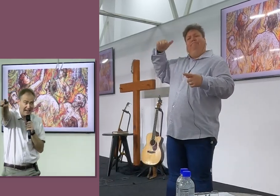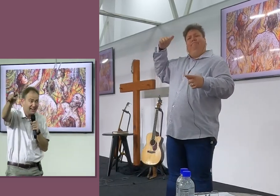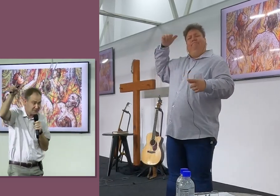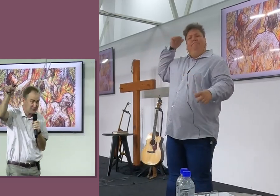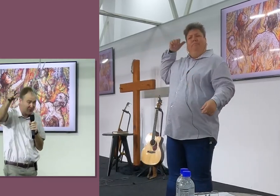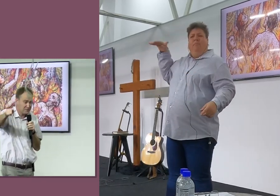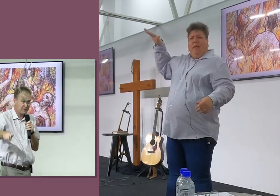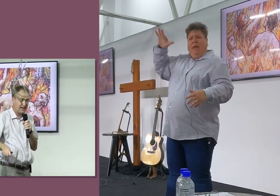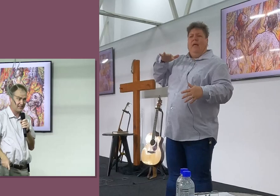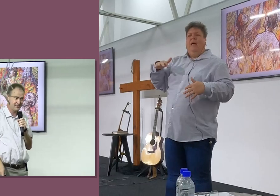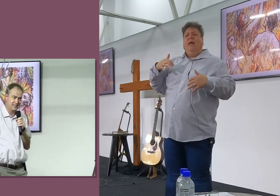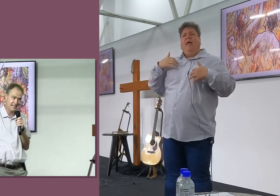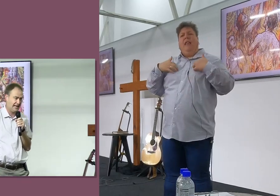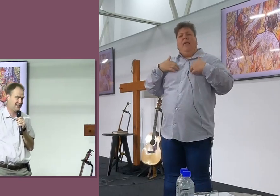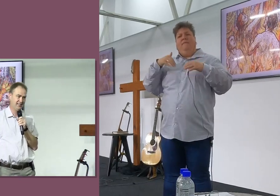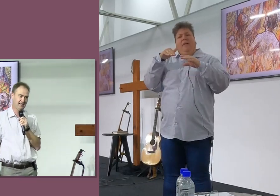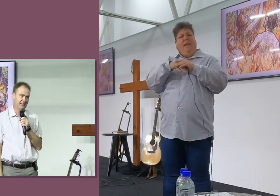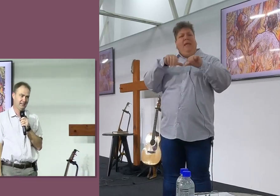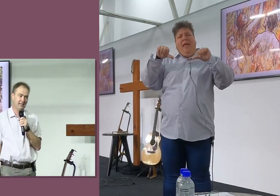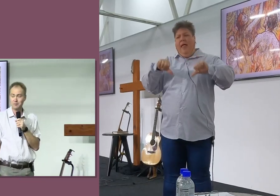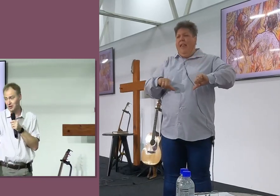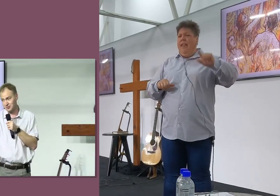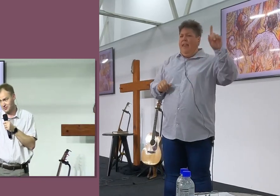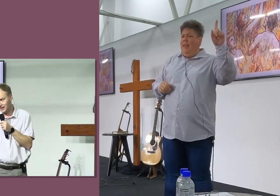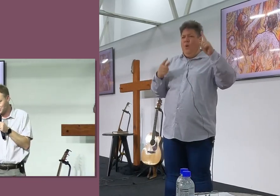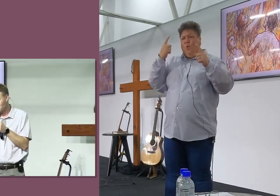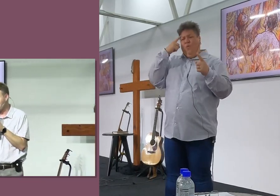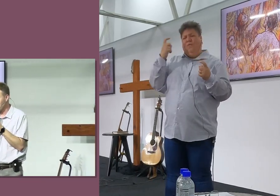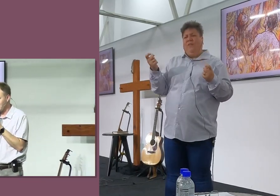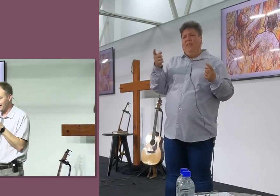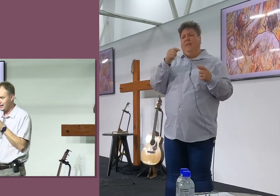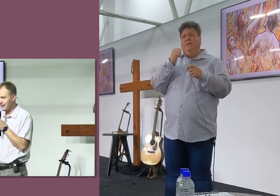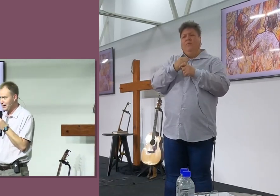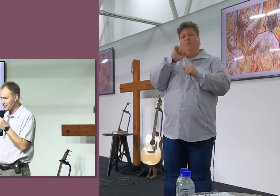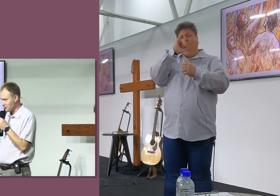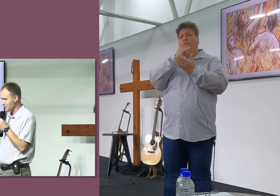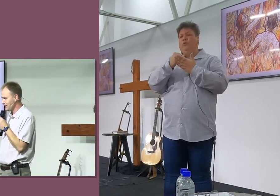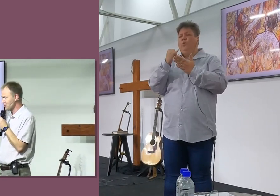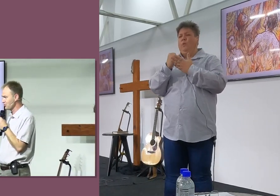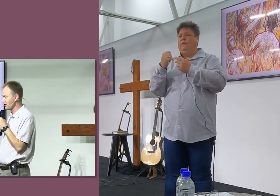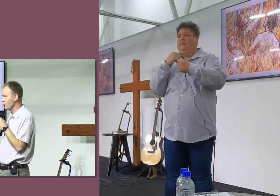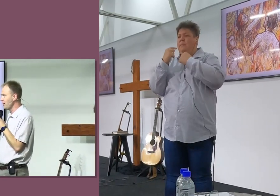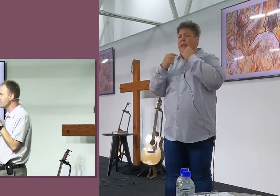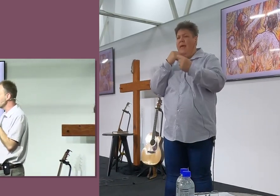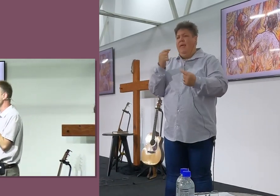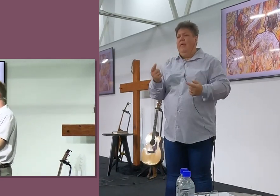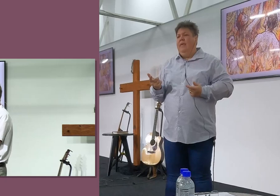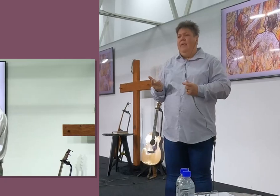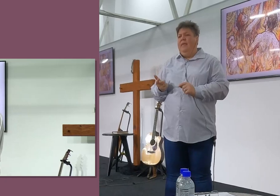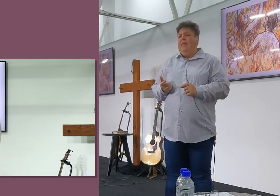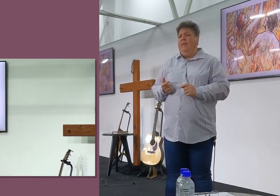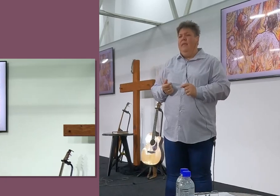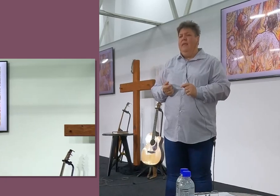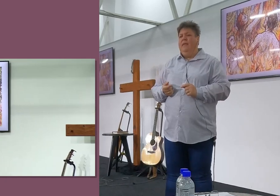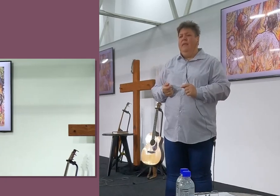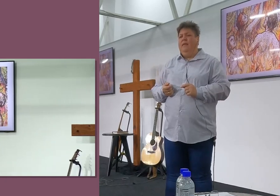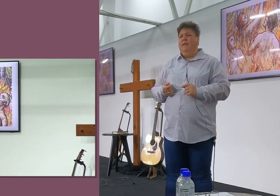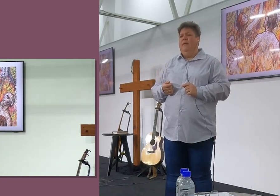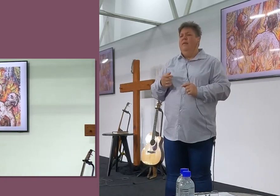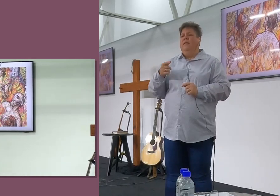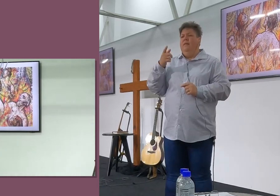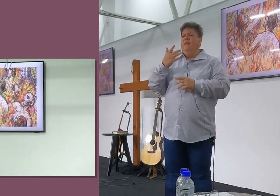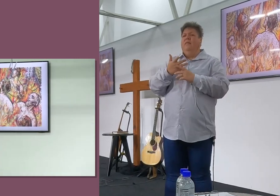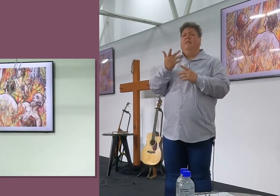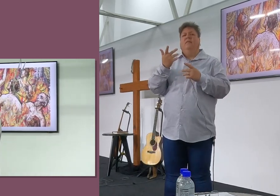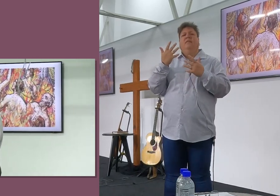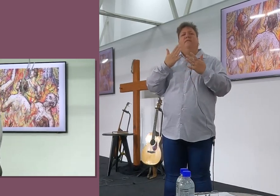in purgatrie, Hulle is bezig om te brand, En dis die lekkie nie julle, Julle moet nou, Hulle sondes kom beleid, En dan sal ons hulle sonde, Kom beleid, Sommie enige sonde man, Jy hoef nie te